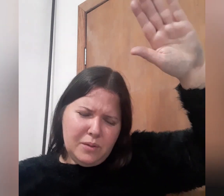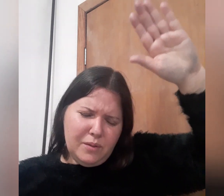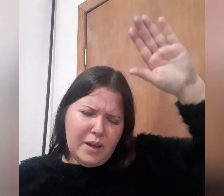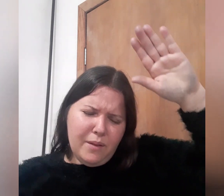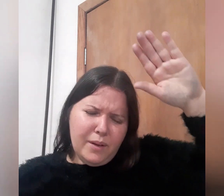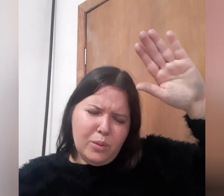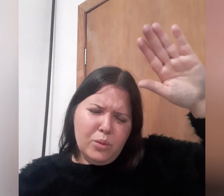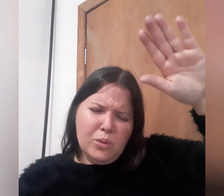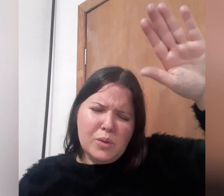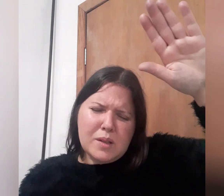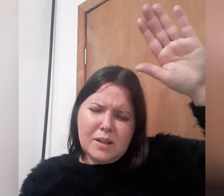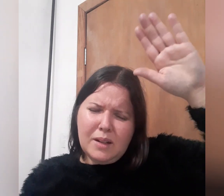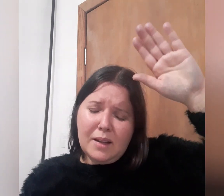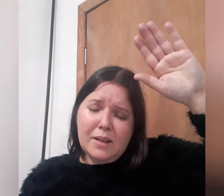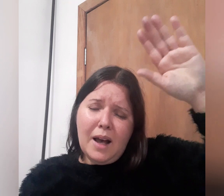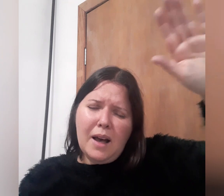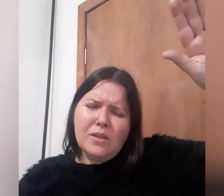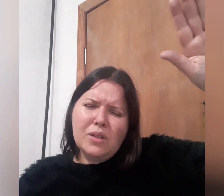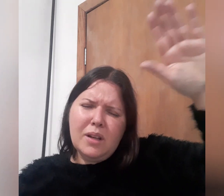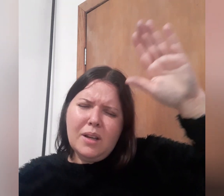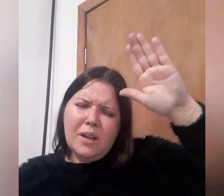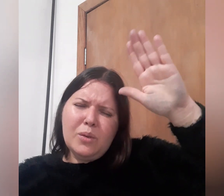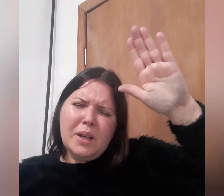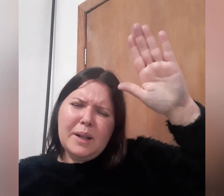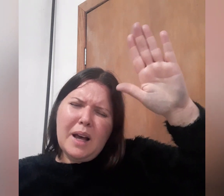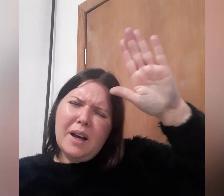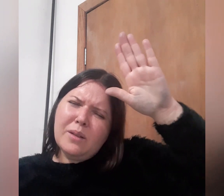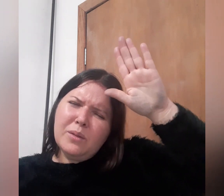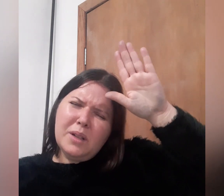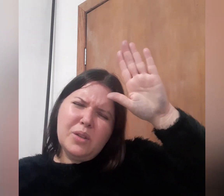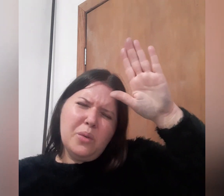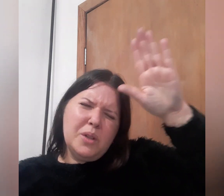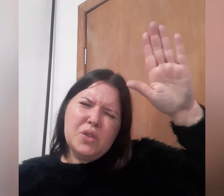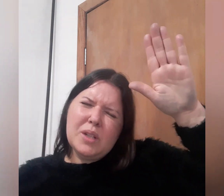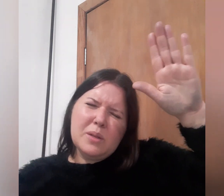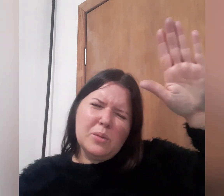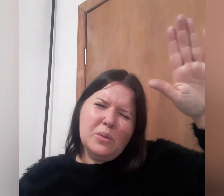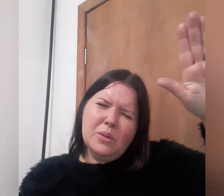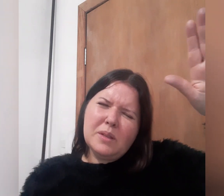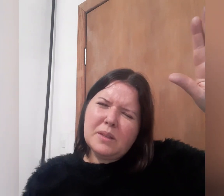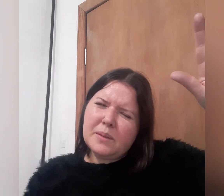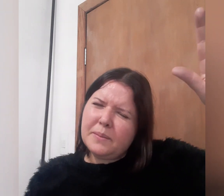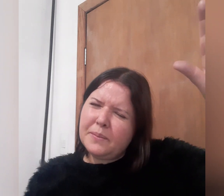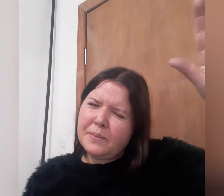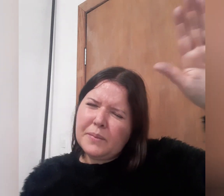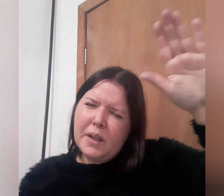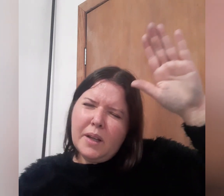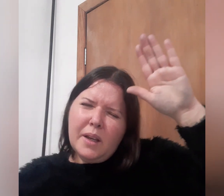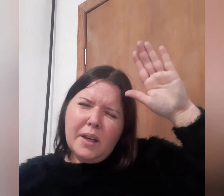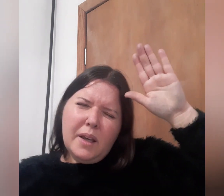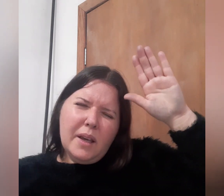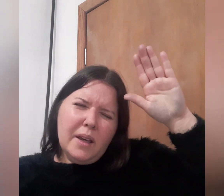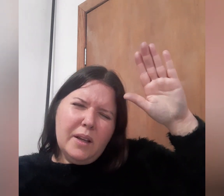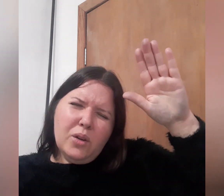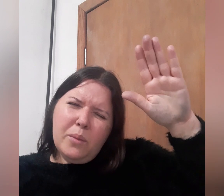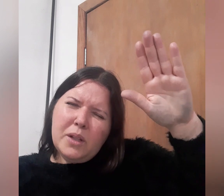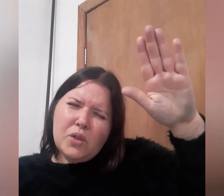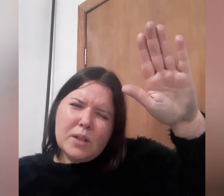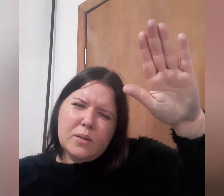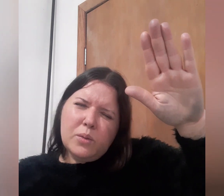Pai, haver luz, claridade. Eu declaro, em nome de Jesus, em nome de Jesus,